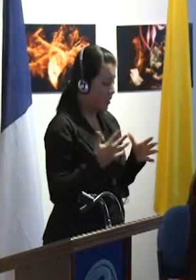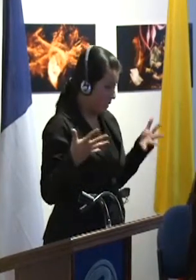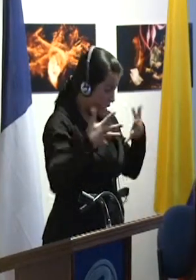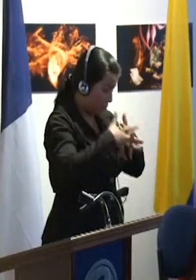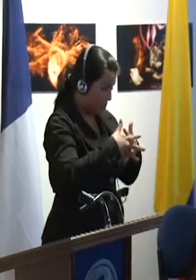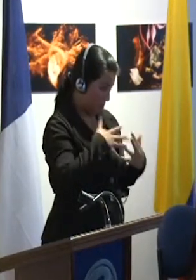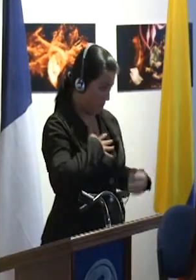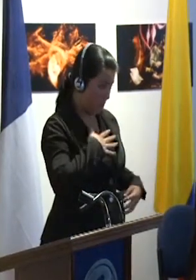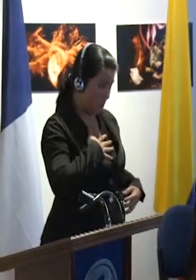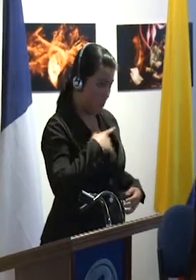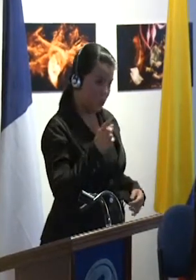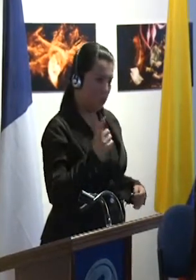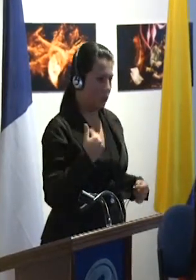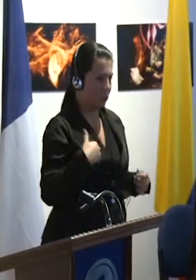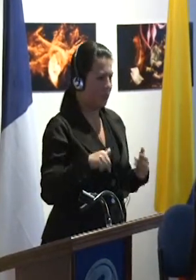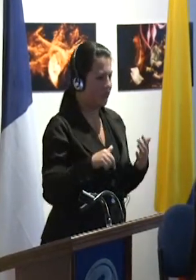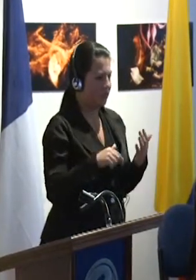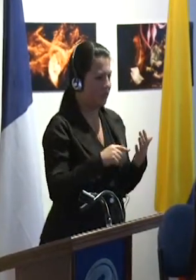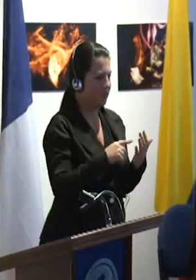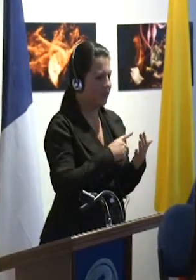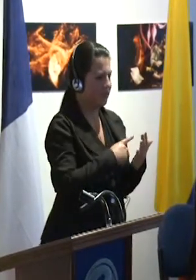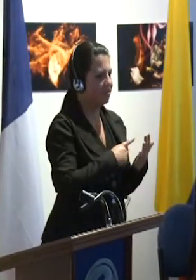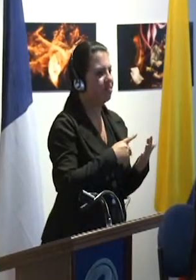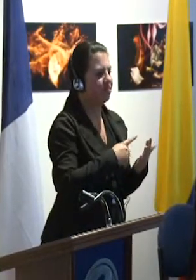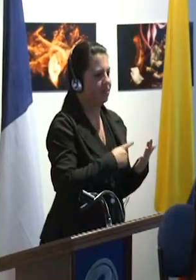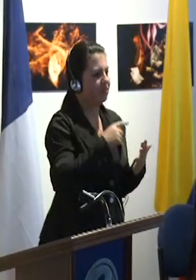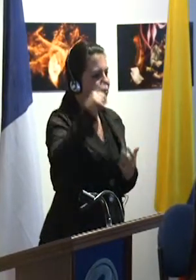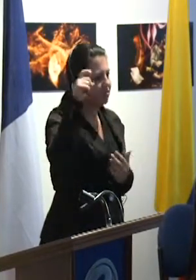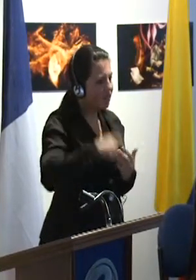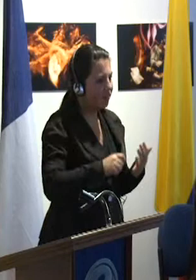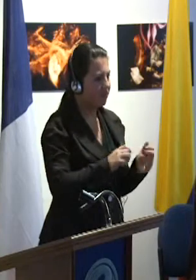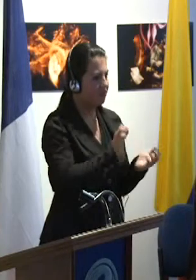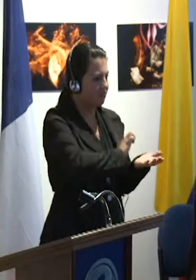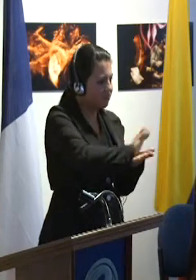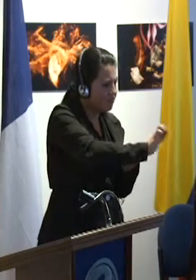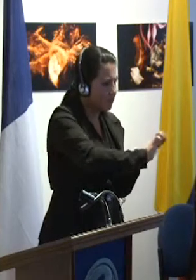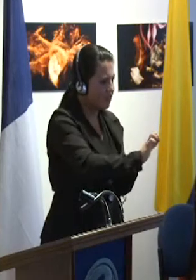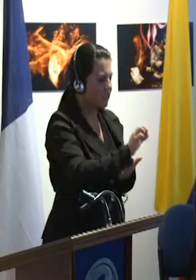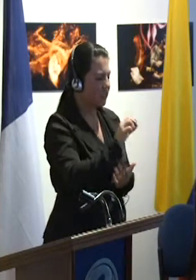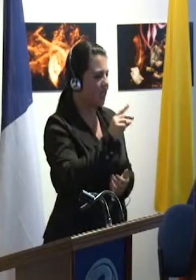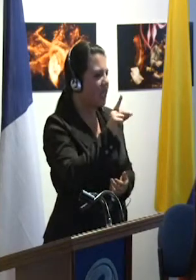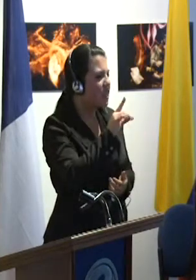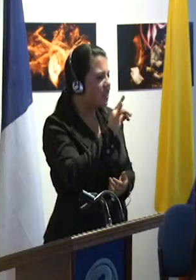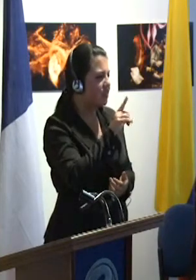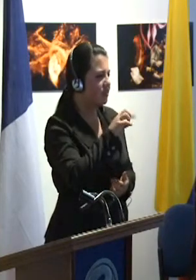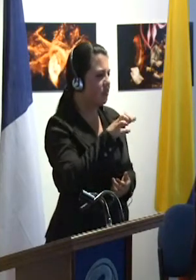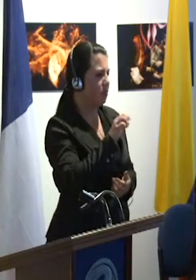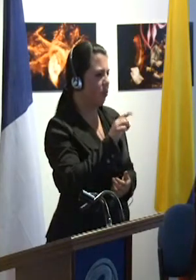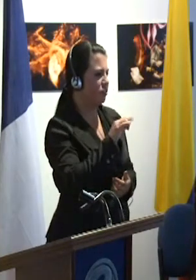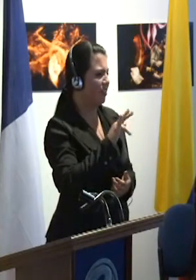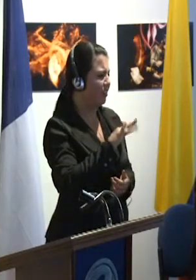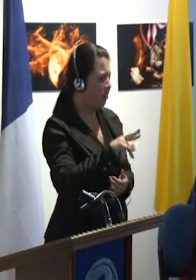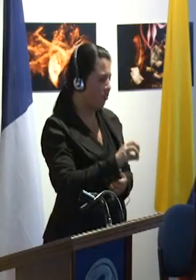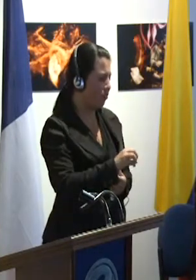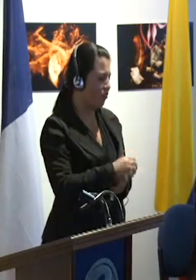necesariamente un dispositivo que deba rechazar. El problema